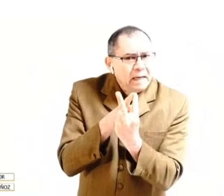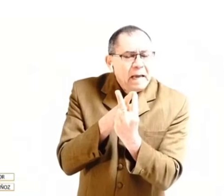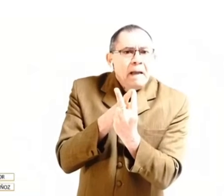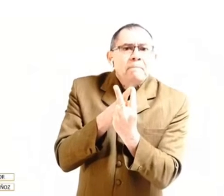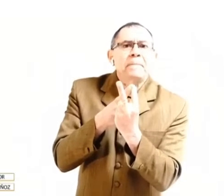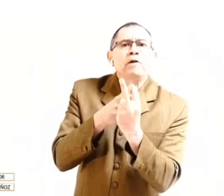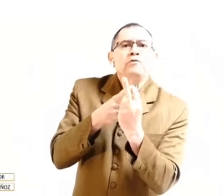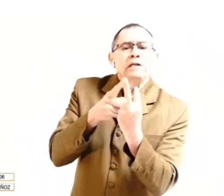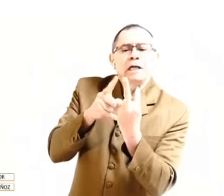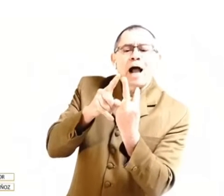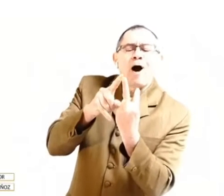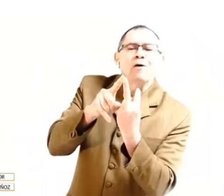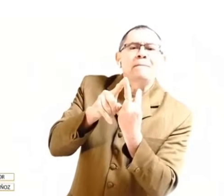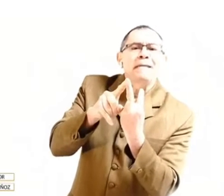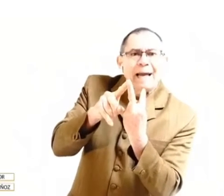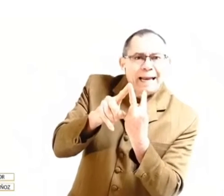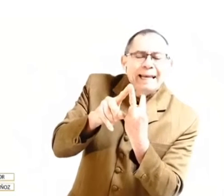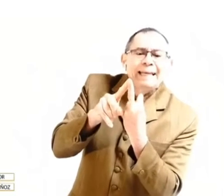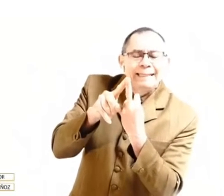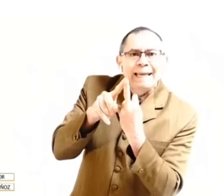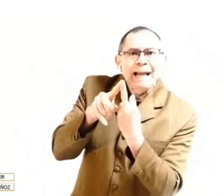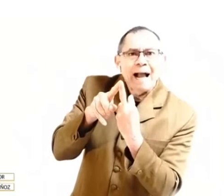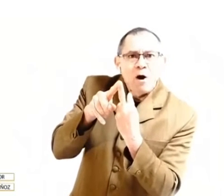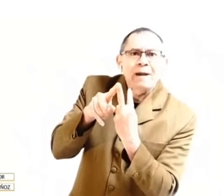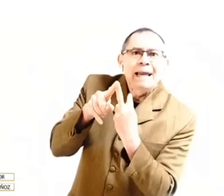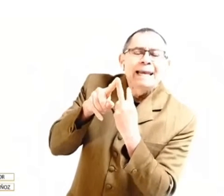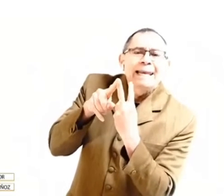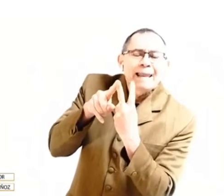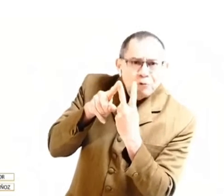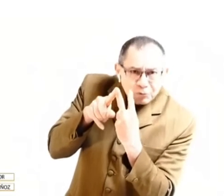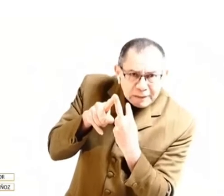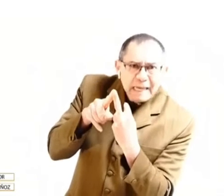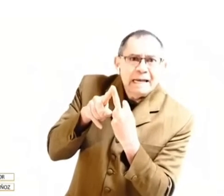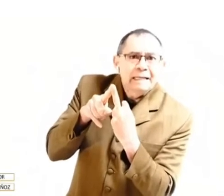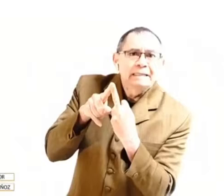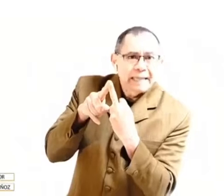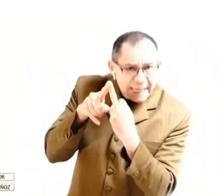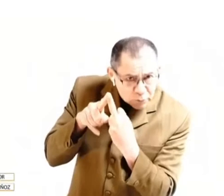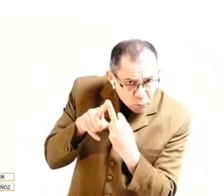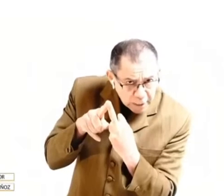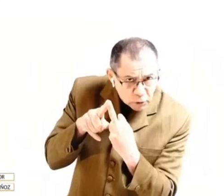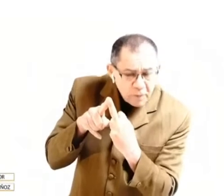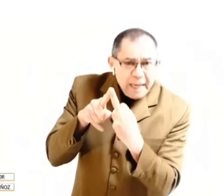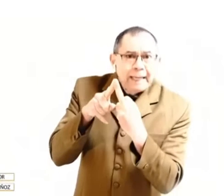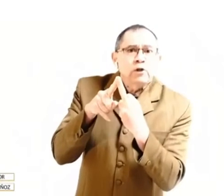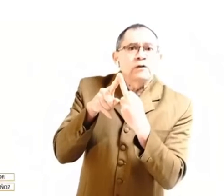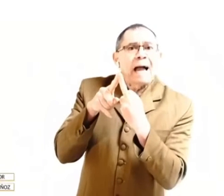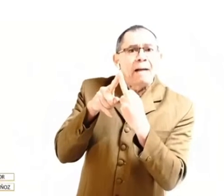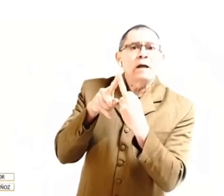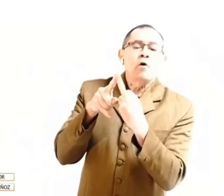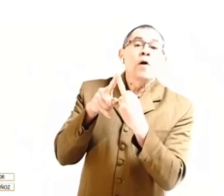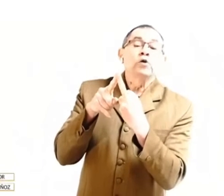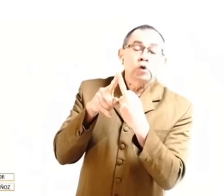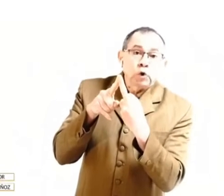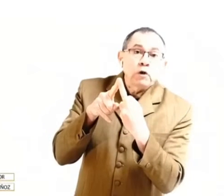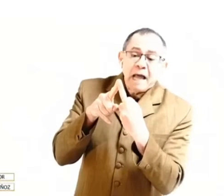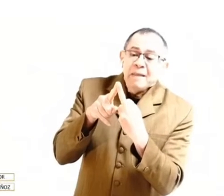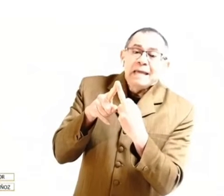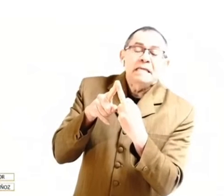pero ahora mira llegan ahora la doctrina de jesucristo en donde habla como autoridad y